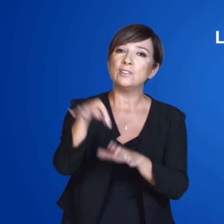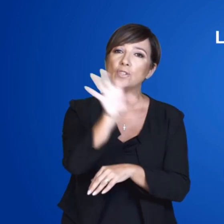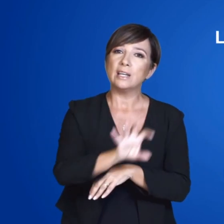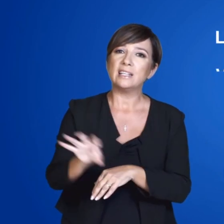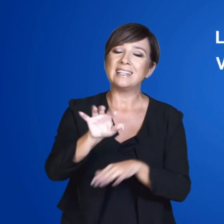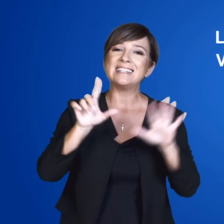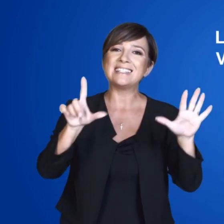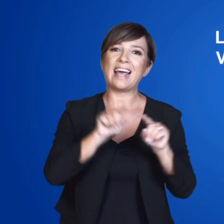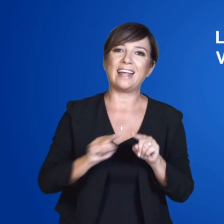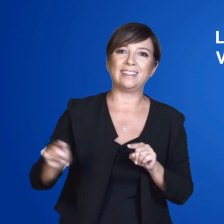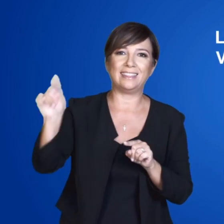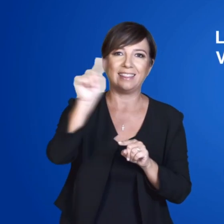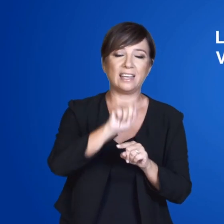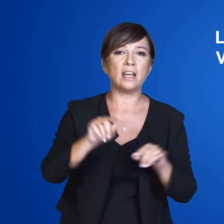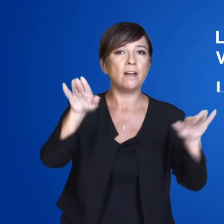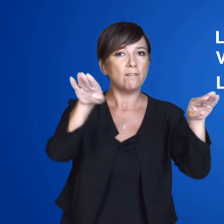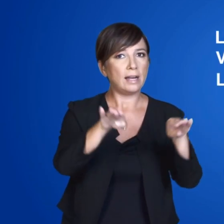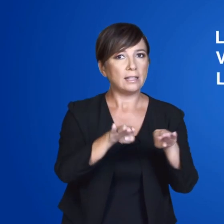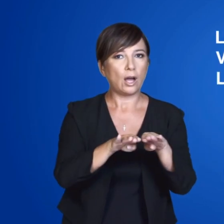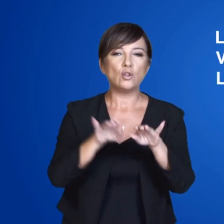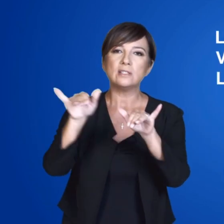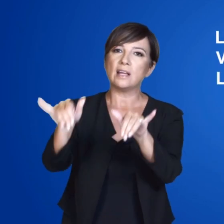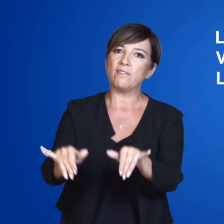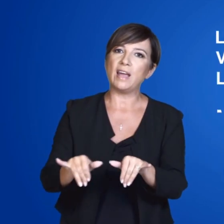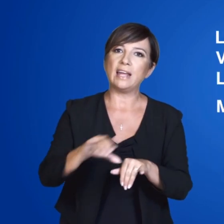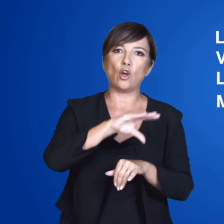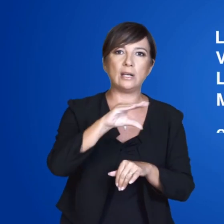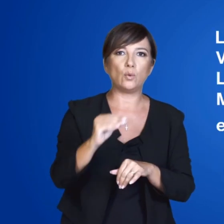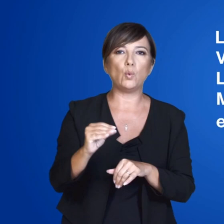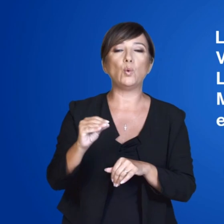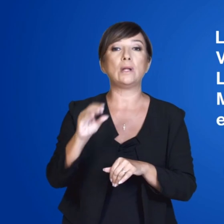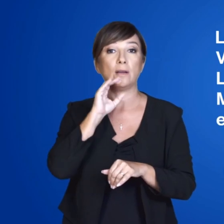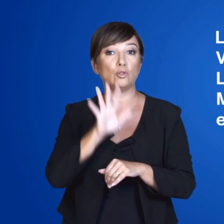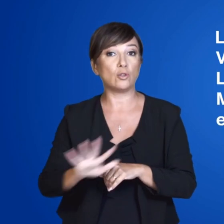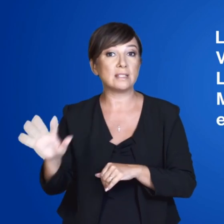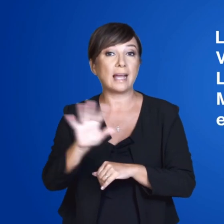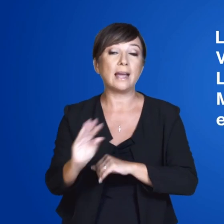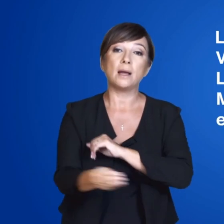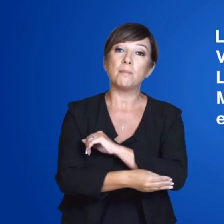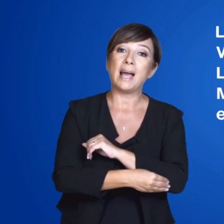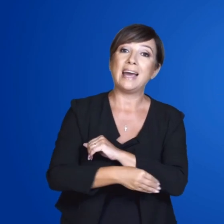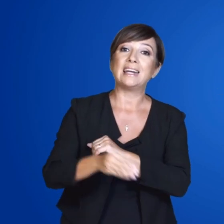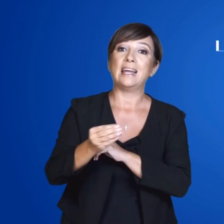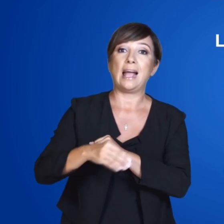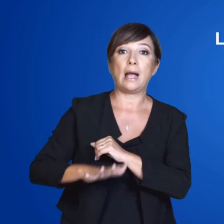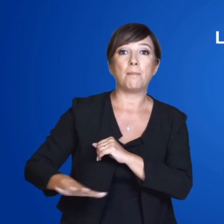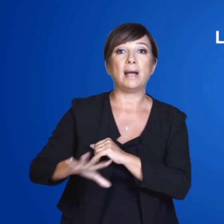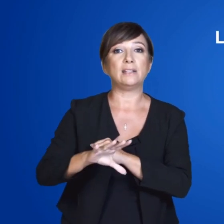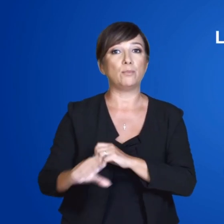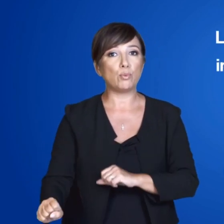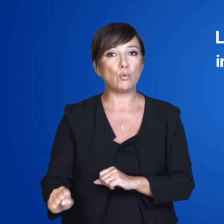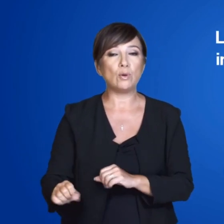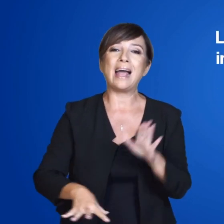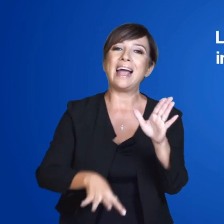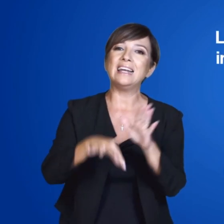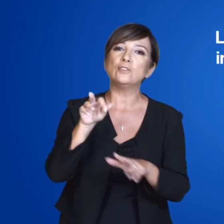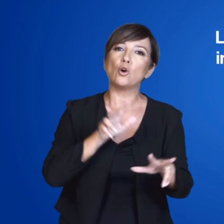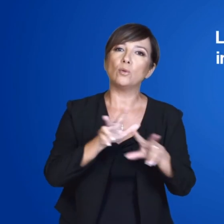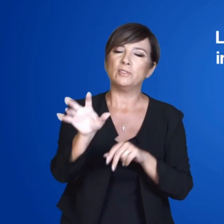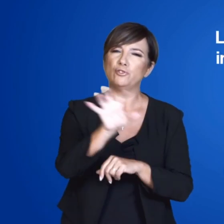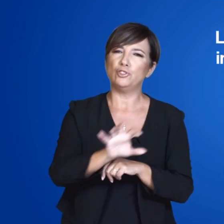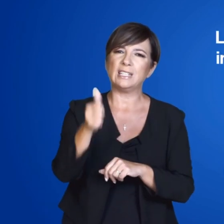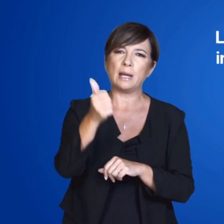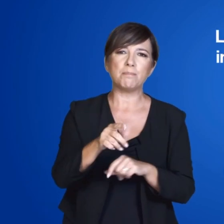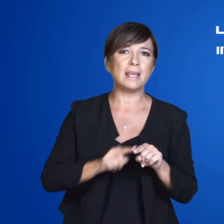regionali in sette regioni, Valle d'Aosta, Veneto, Liguria, Toscana, Marche, Campania e Puglia. Le elezioni comunali